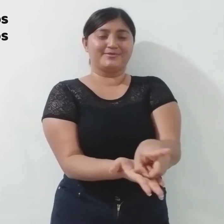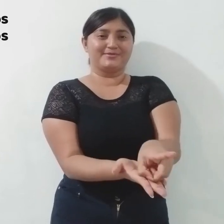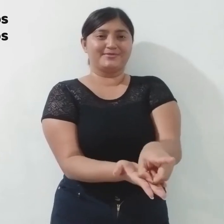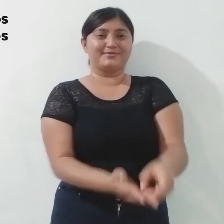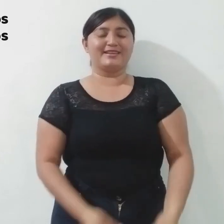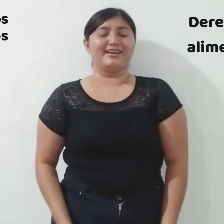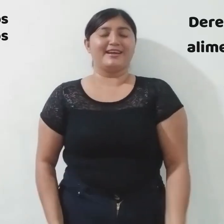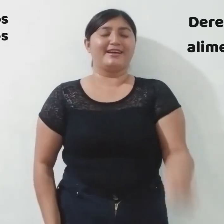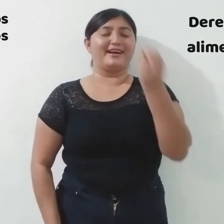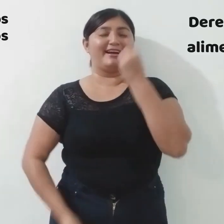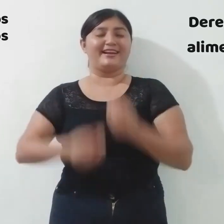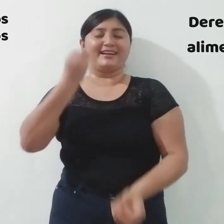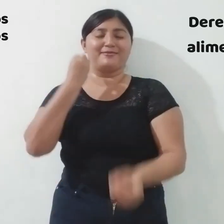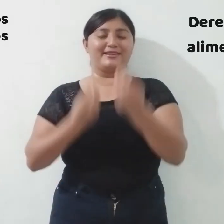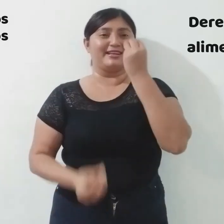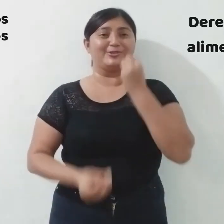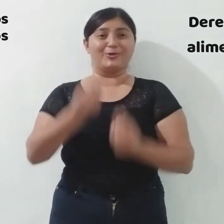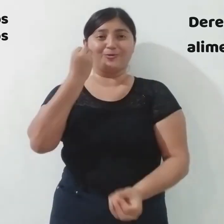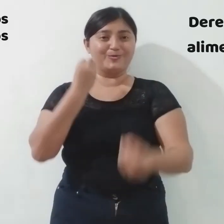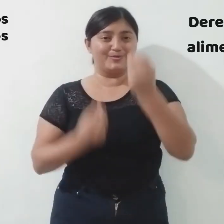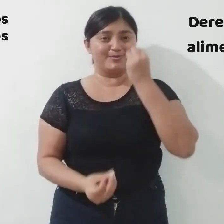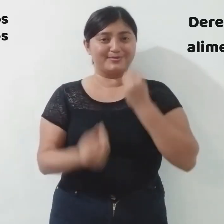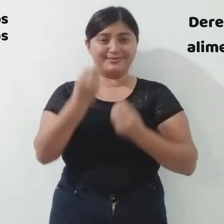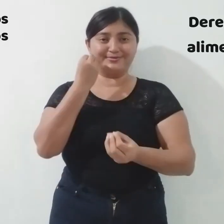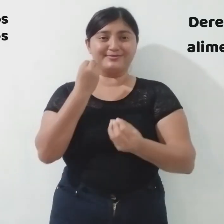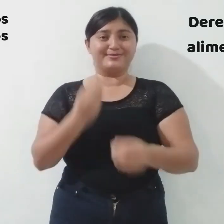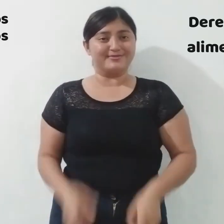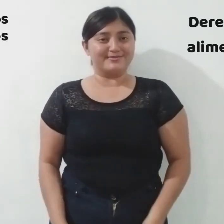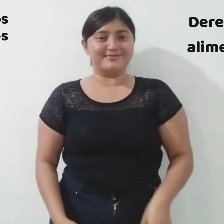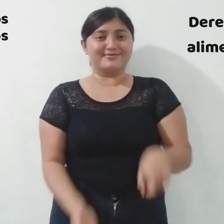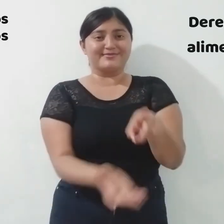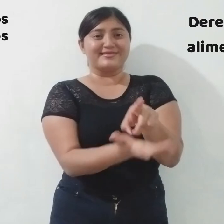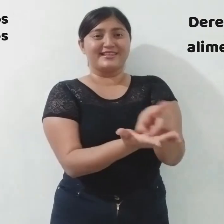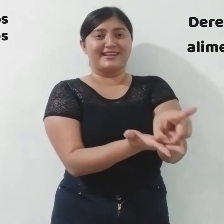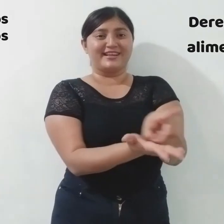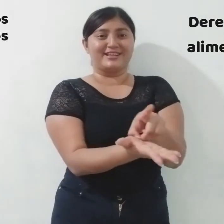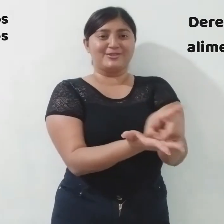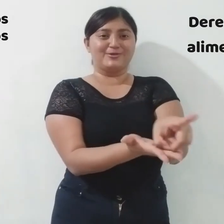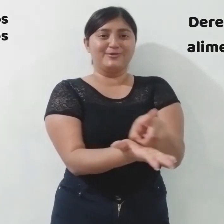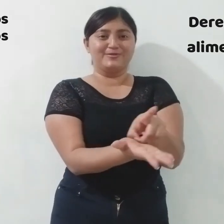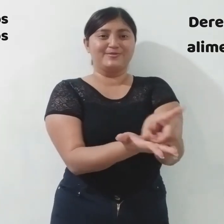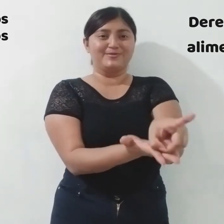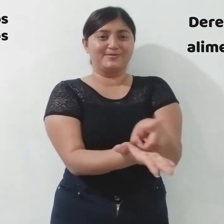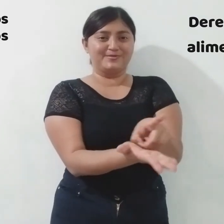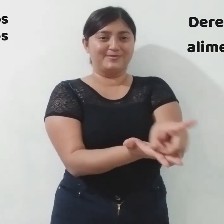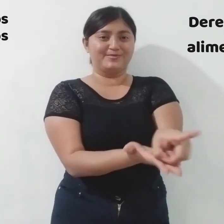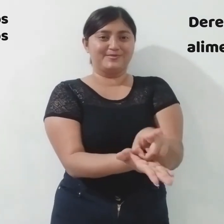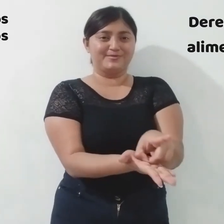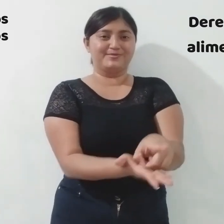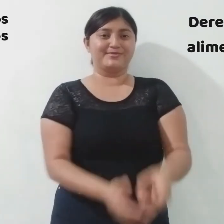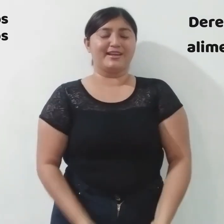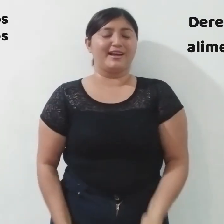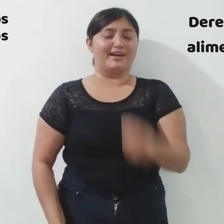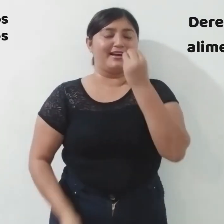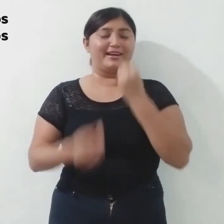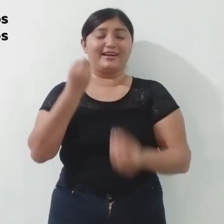a la alimentación, derecho a la